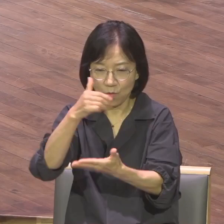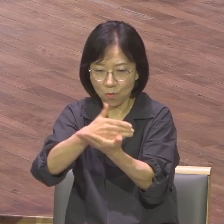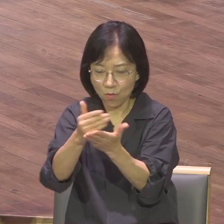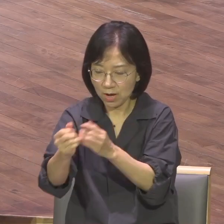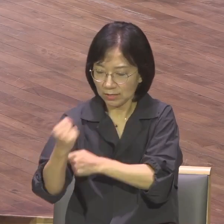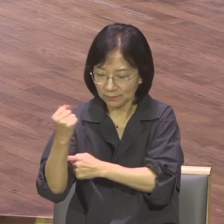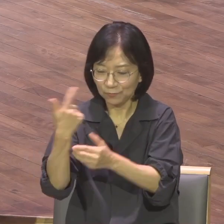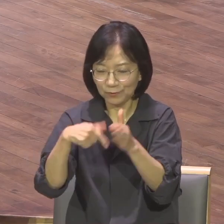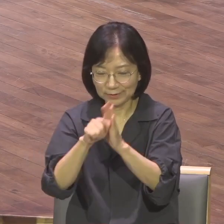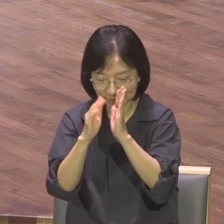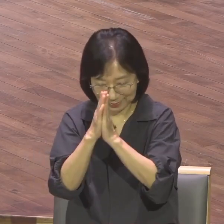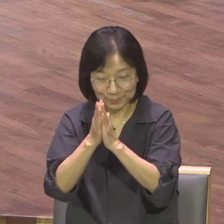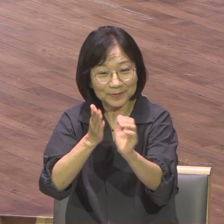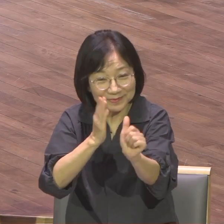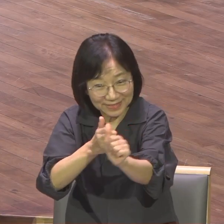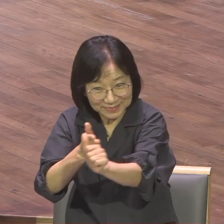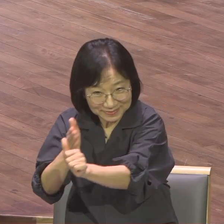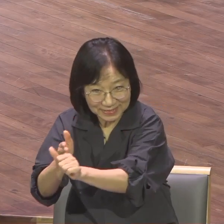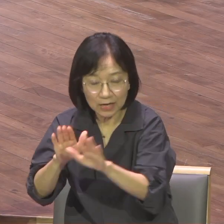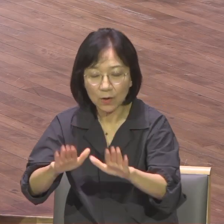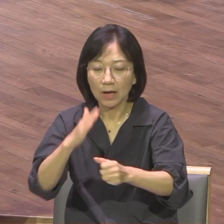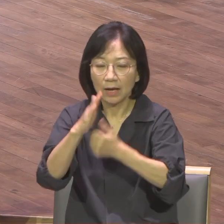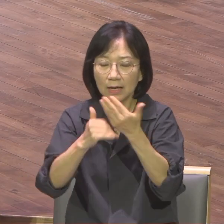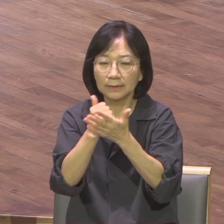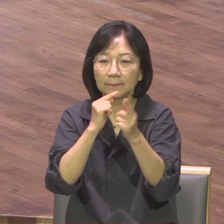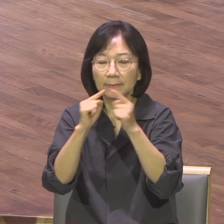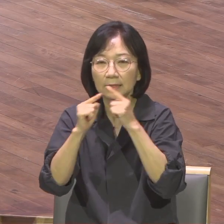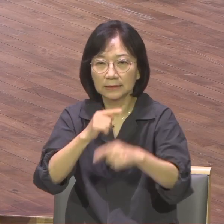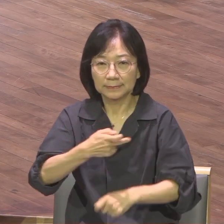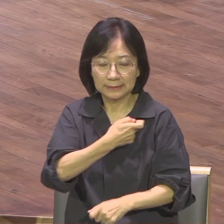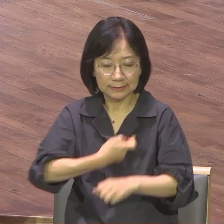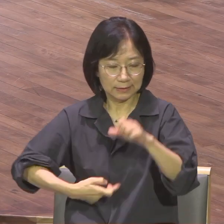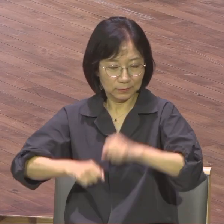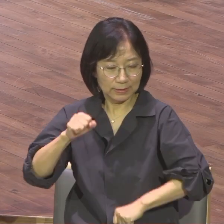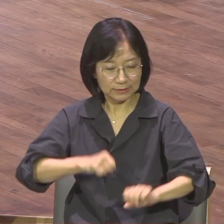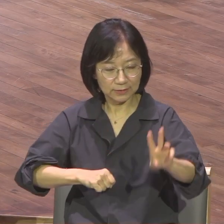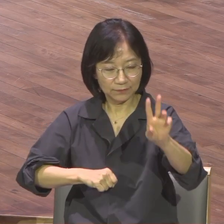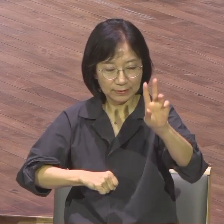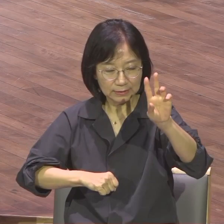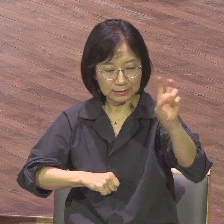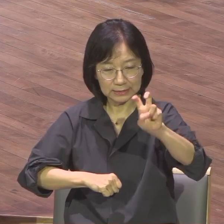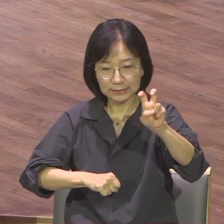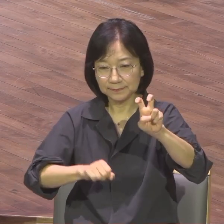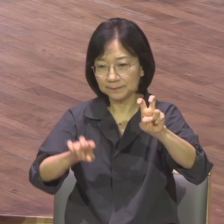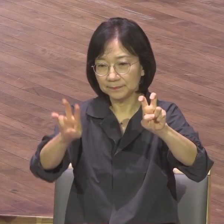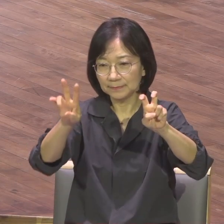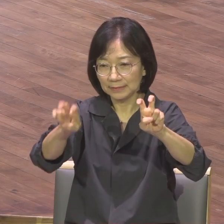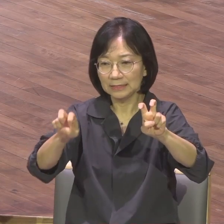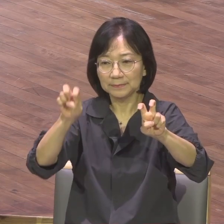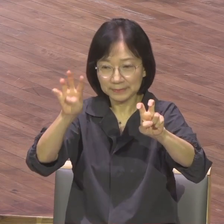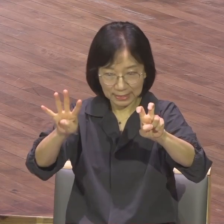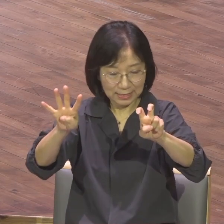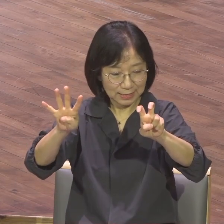오늘 은혜받고 성취될 하나님의 말씀은 사도행전 20장 24절 말씀입니다. 제가 봉독해드리겠습니다.